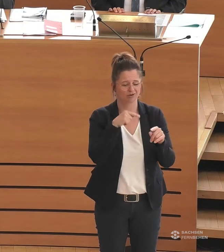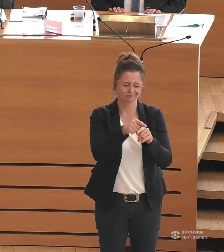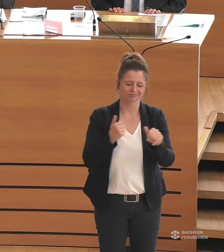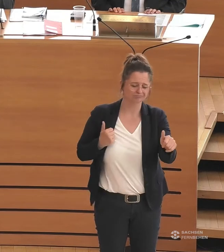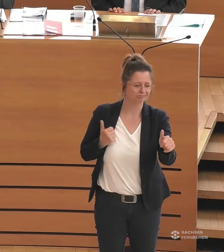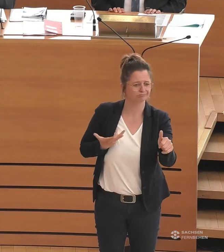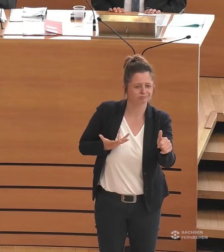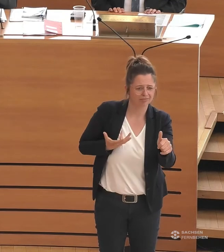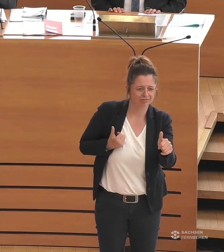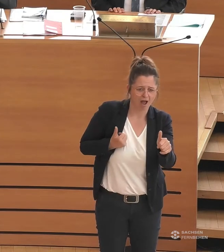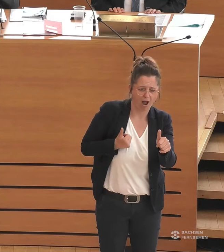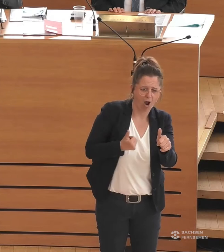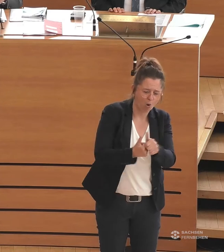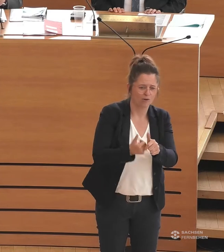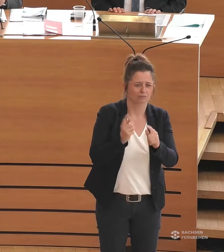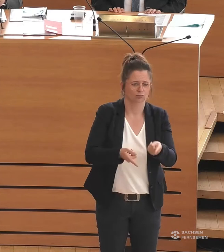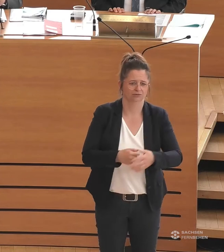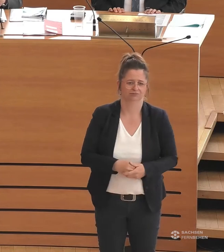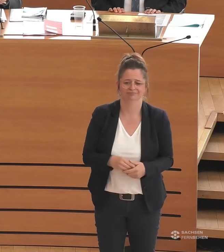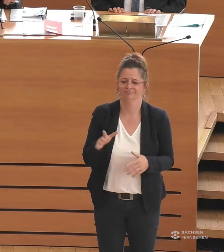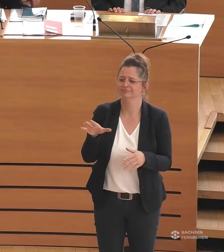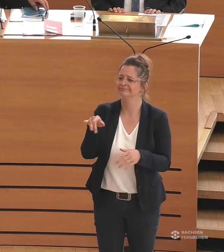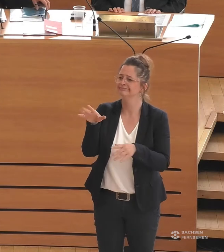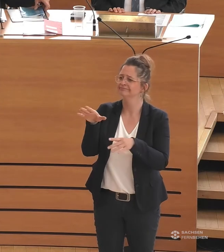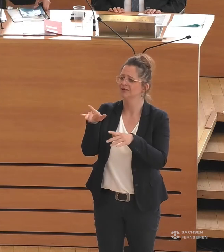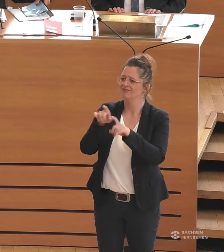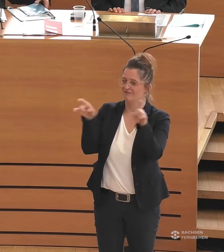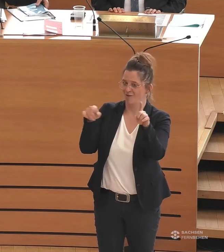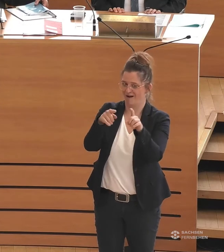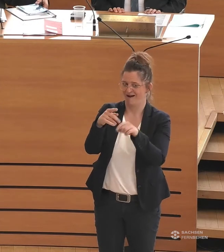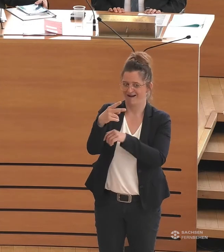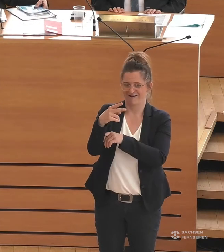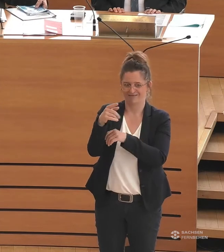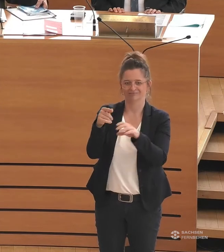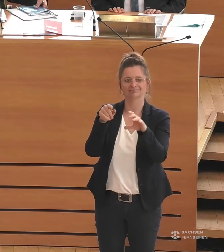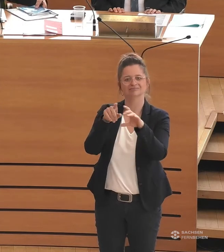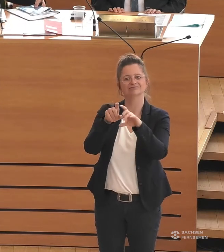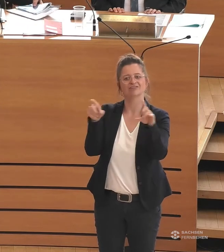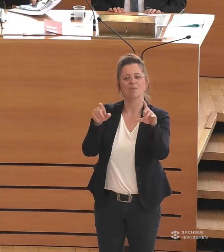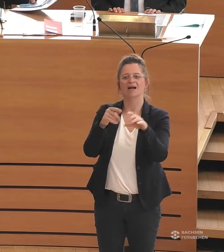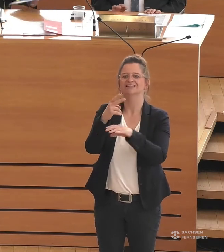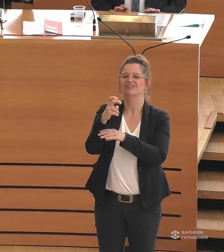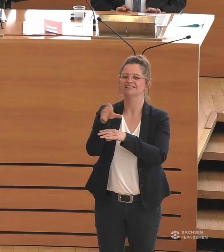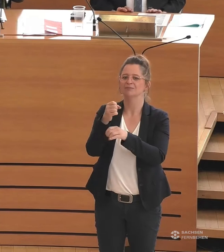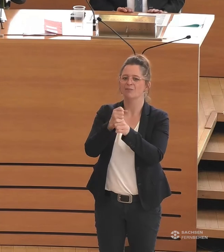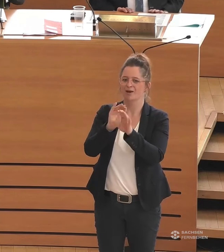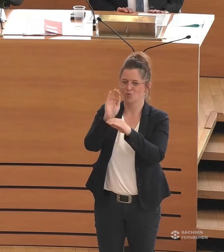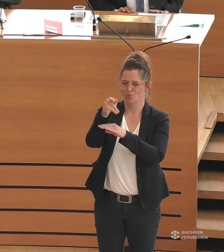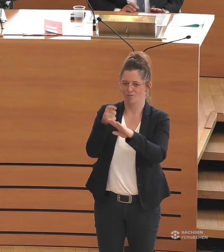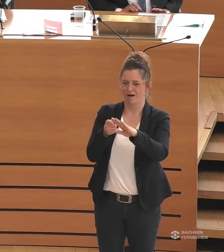Arbeitgeber mit mehr als 20 Mitarbeitern müssen wenigstens 5 Prozent der Arbeitsplätze schwerbehinderter